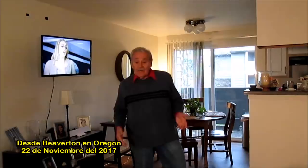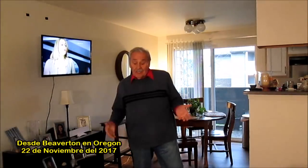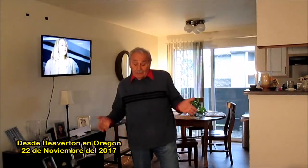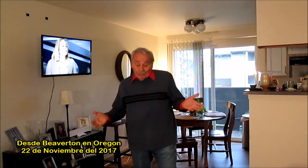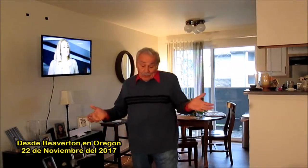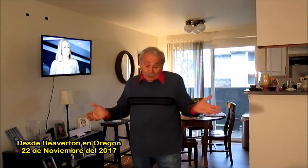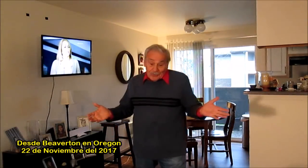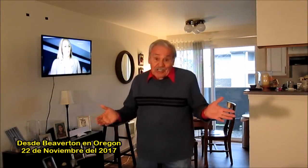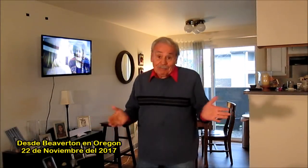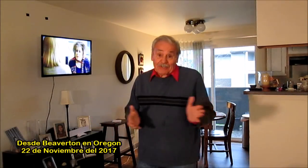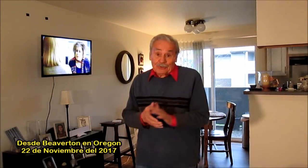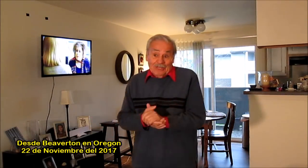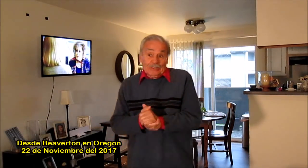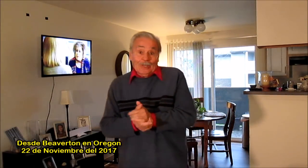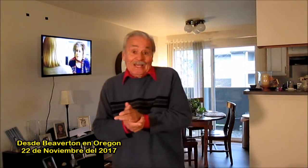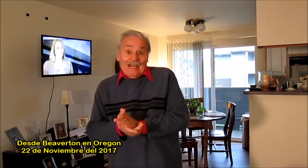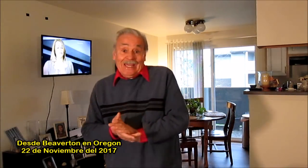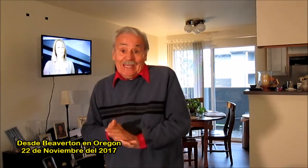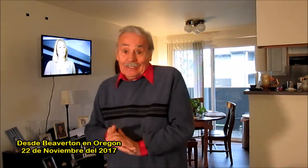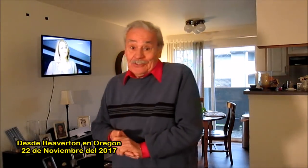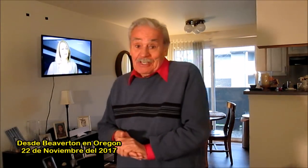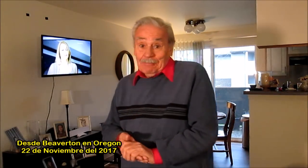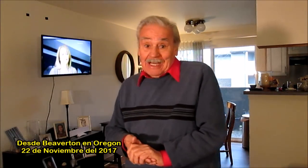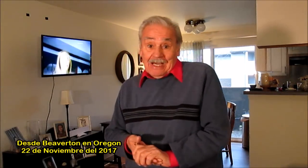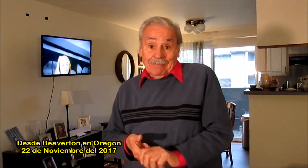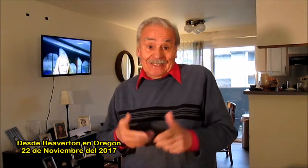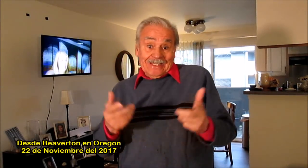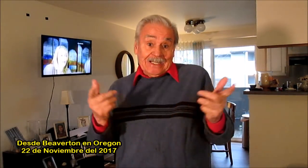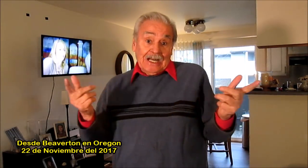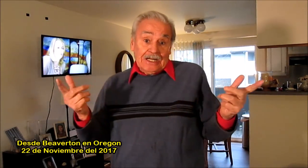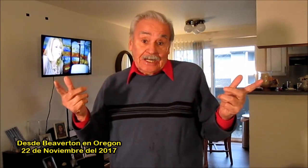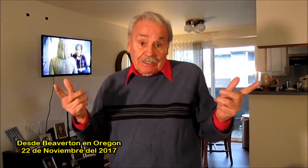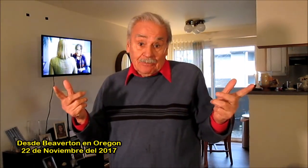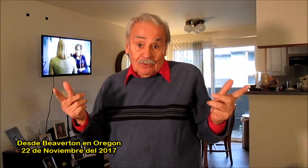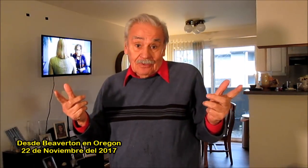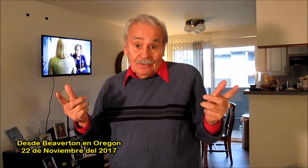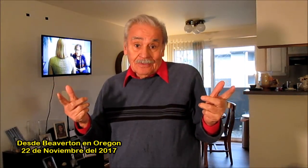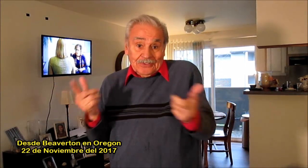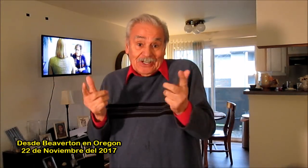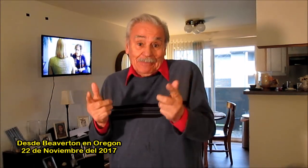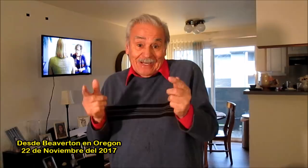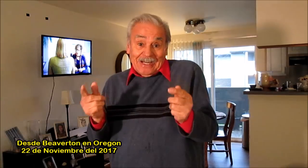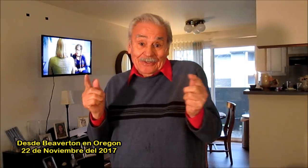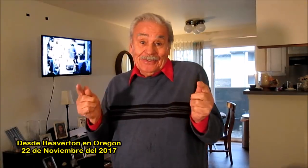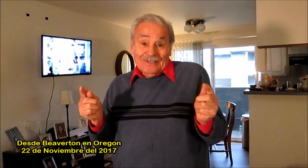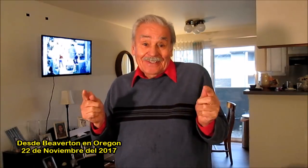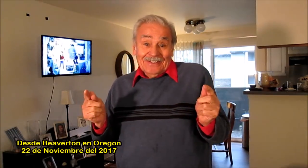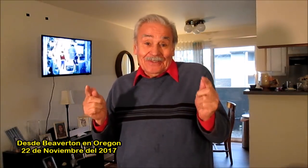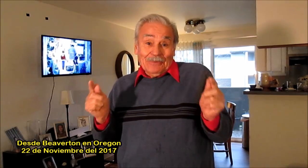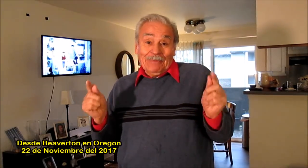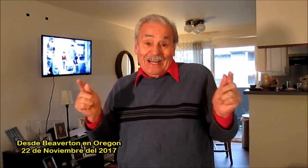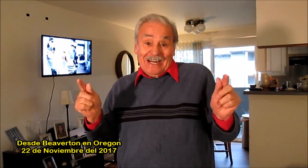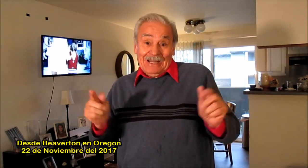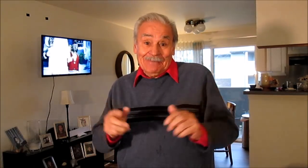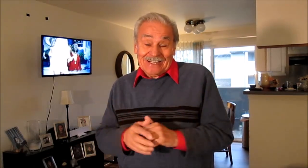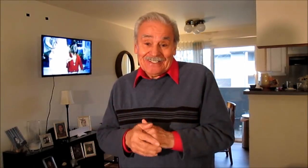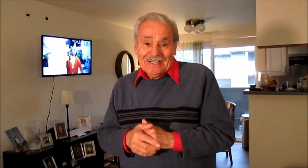Bueno, como siempre lo viendo acá y entonces para mantener el ritmo, o sea, para no parar la marcha,